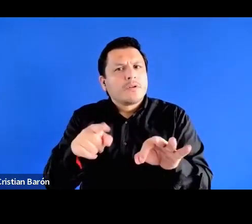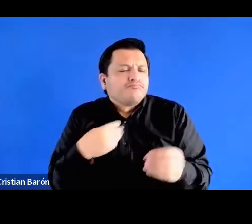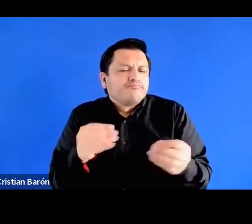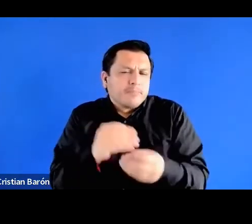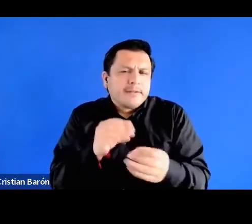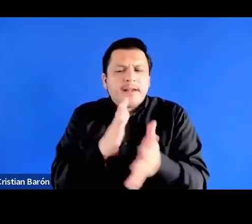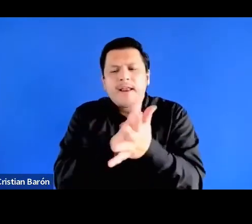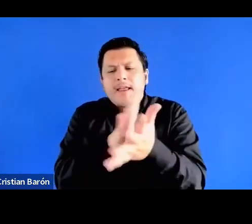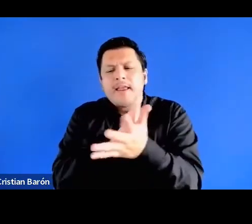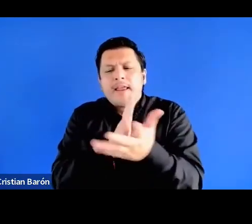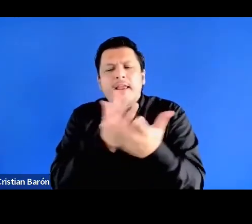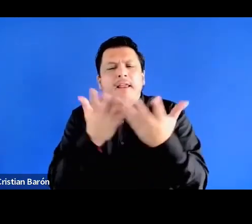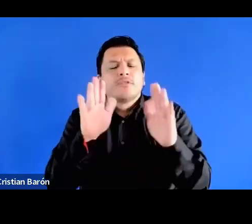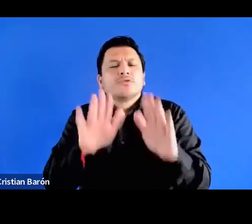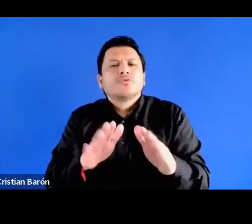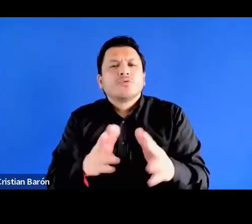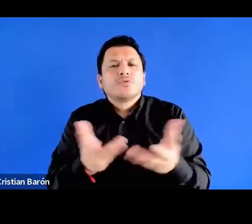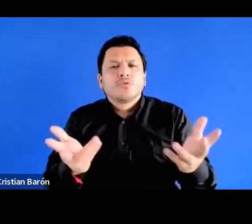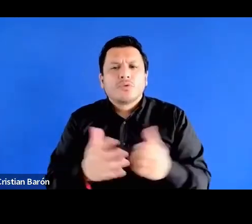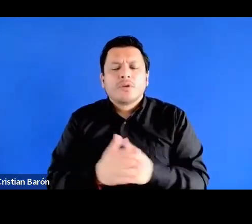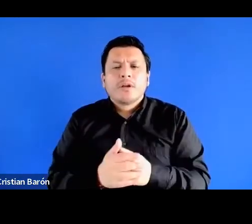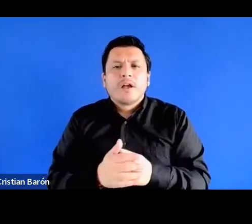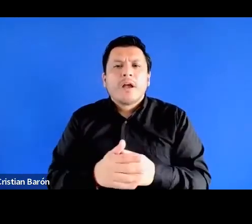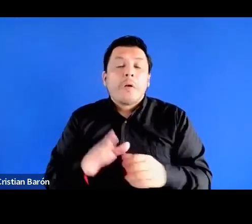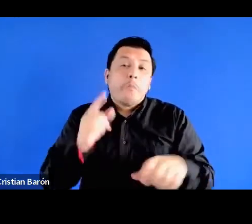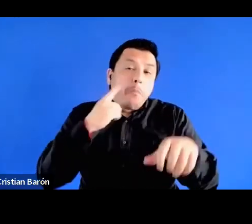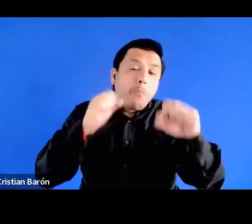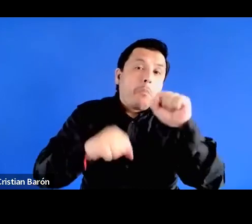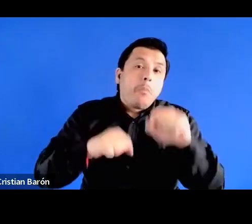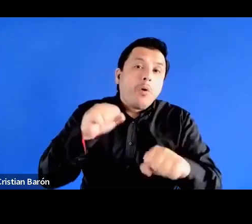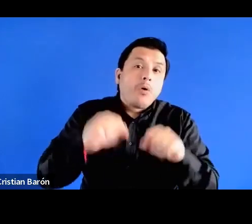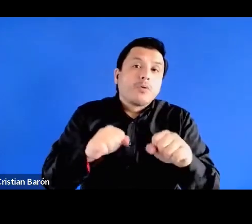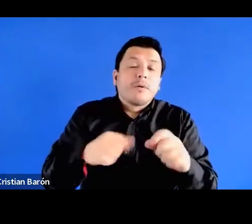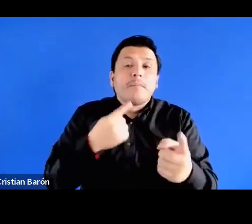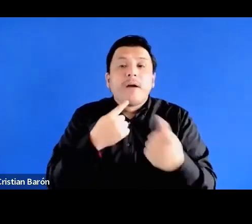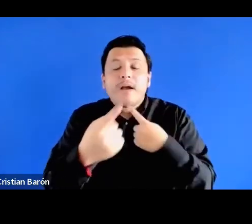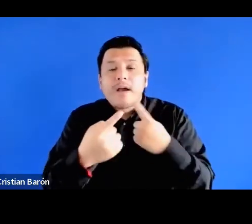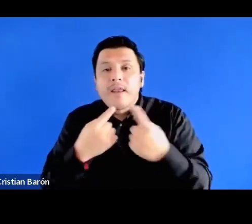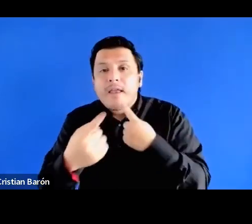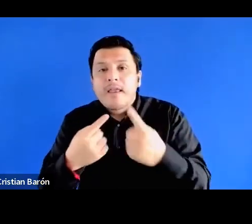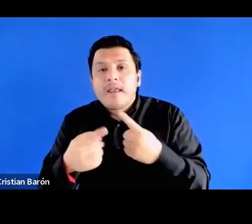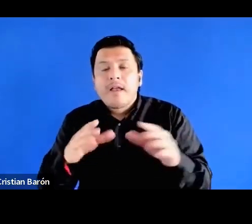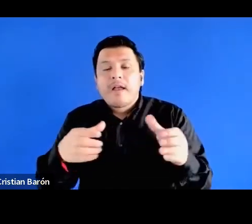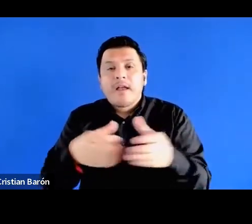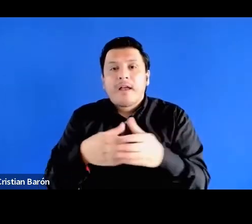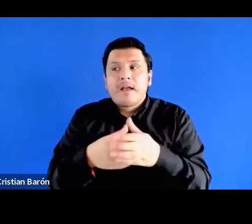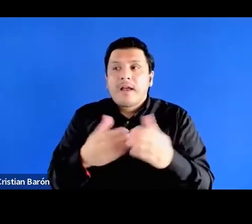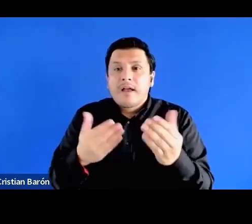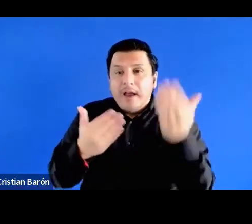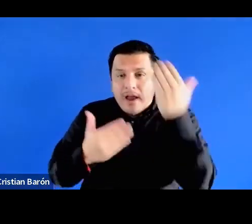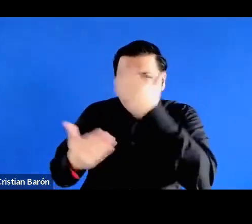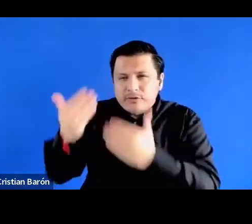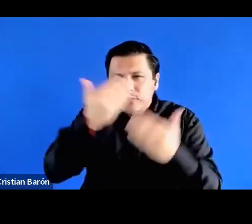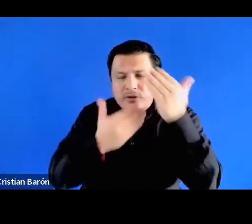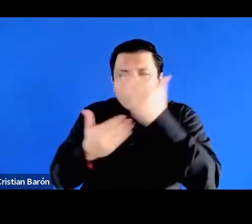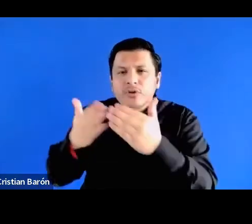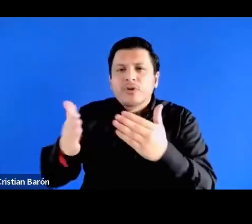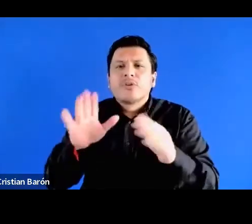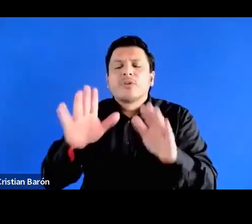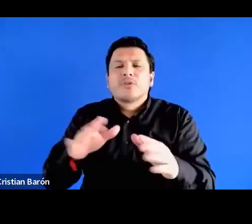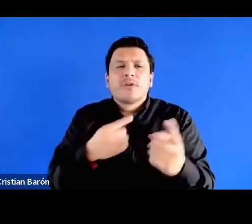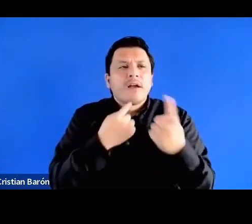es sobre la posibilidad de diálogo entre este estudo de Mara con la experiencia